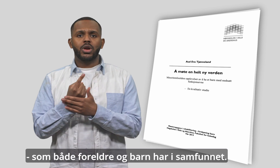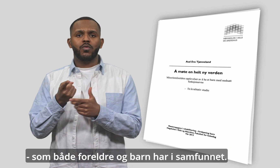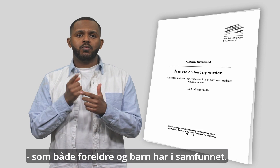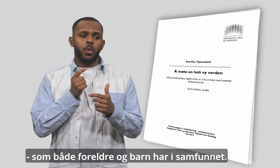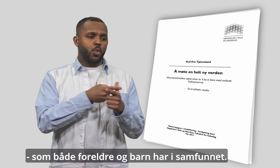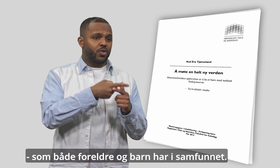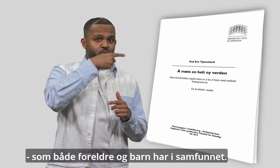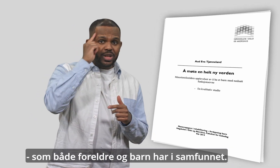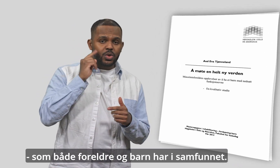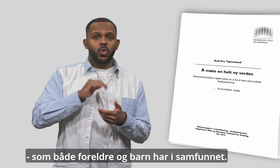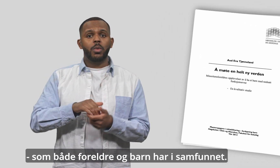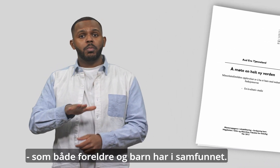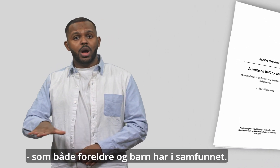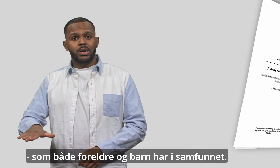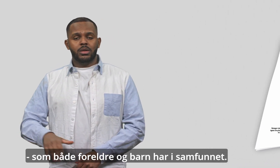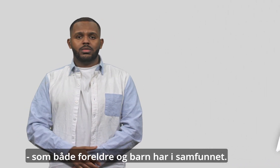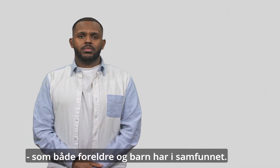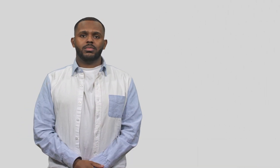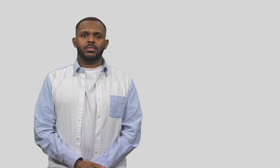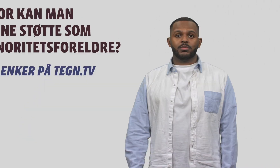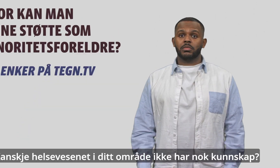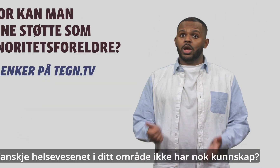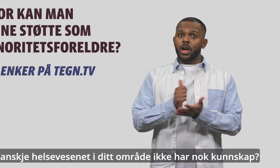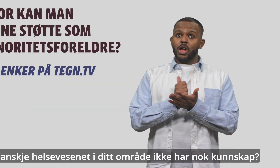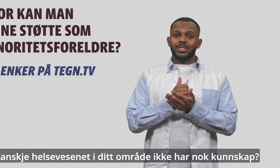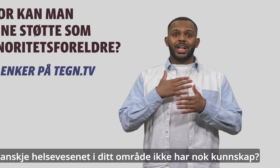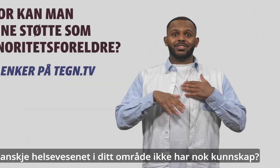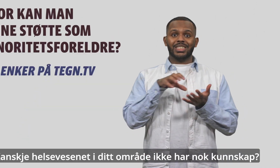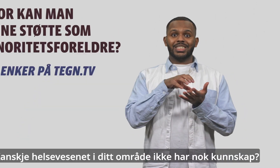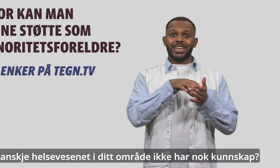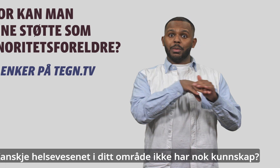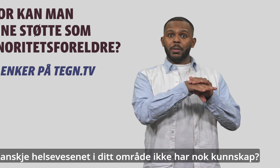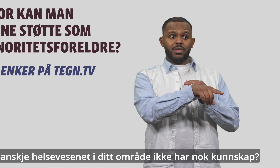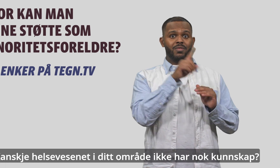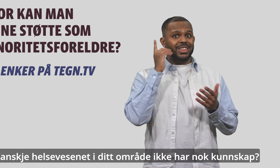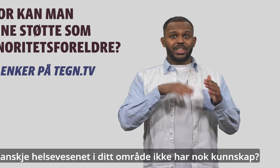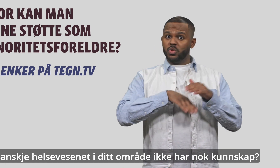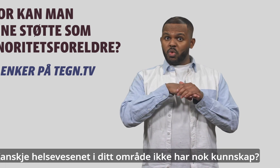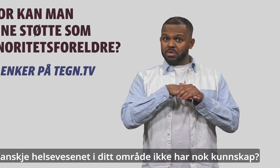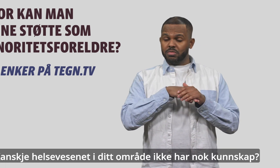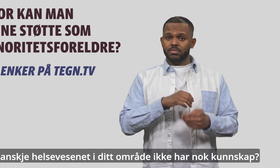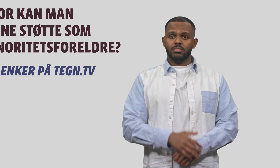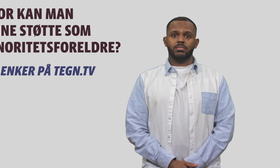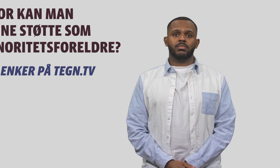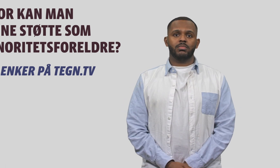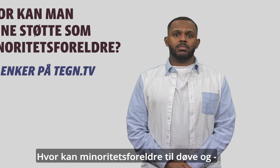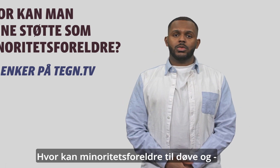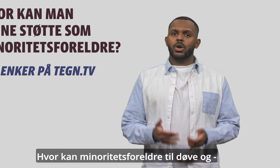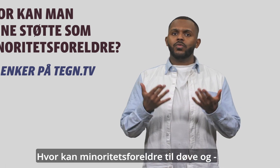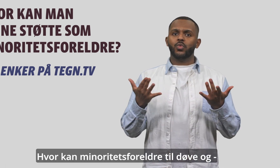6. Som både foreldre og barn har i samfunnet. 7. Kanskje helsevesenet i ditt område ikke har nok kunnskap? 8. Hvor kan